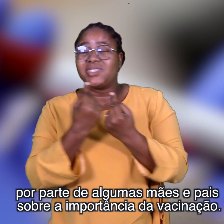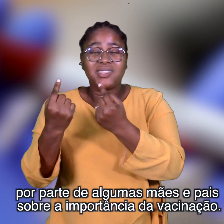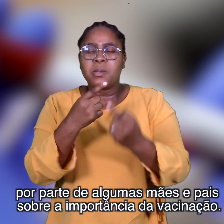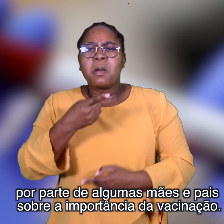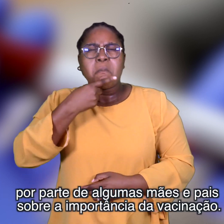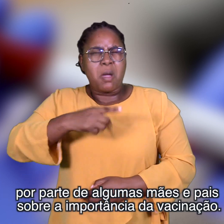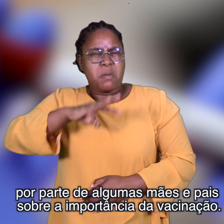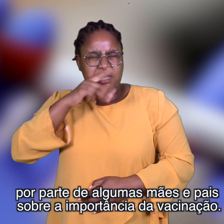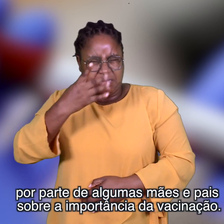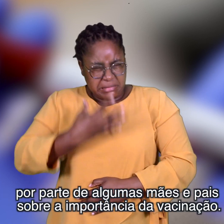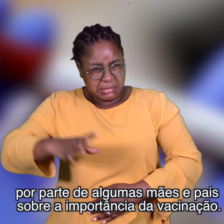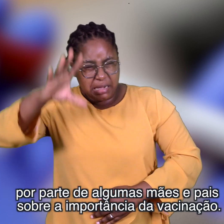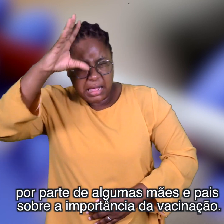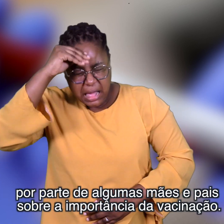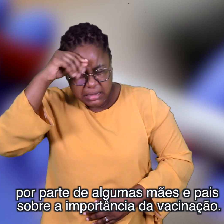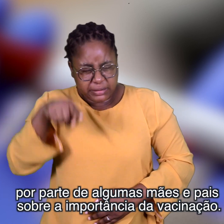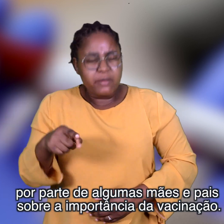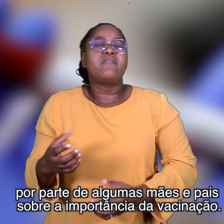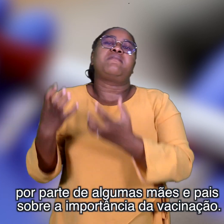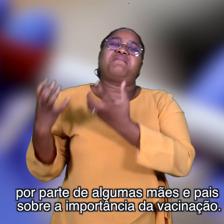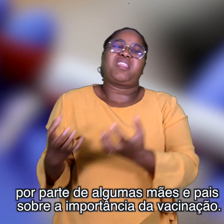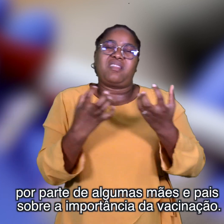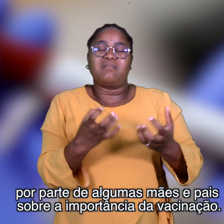parte de algumas mães e pais sobre a importância da vacinação.